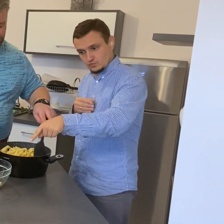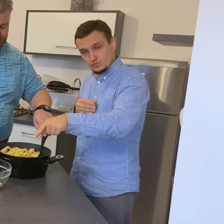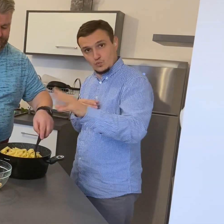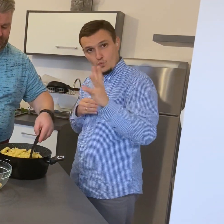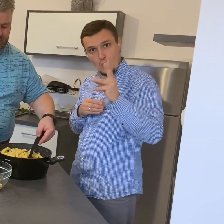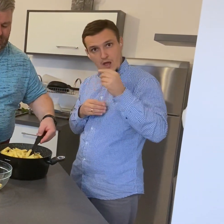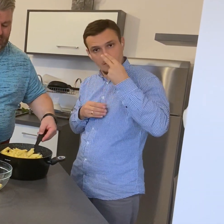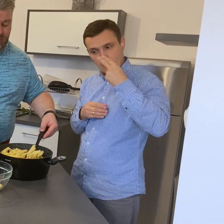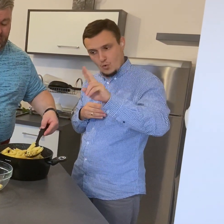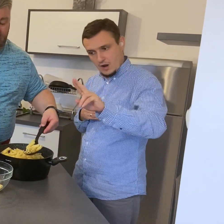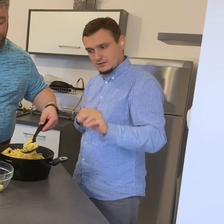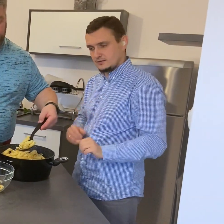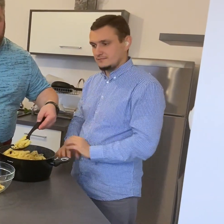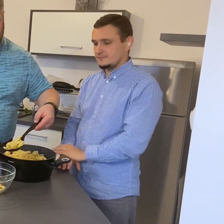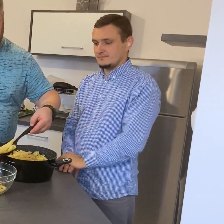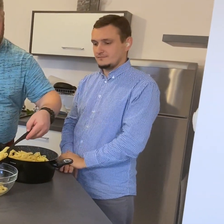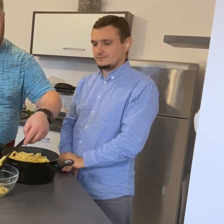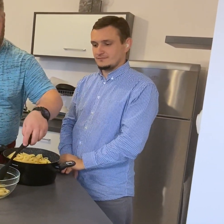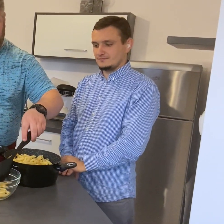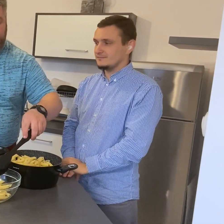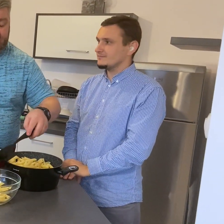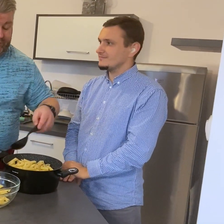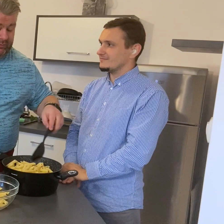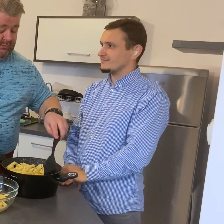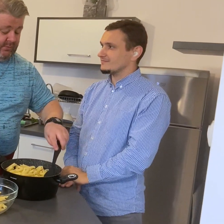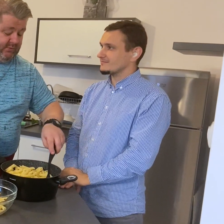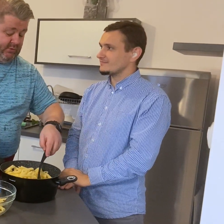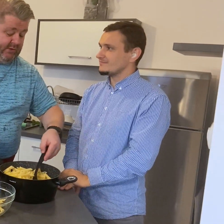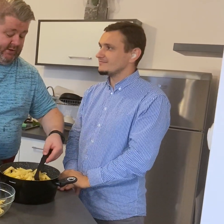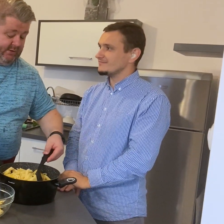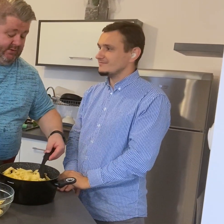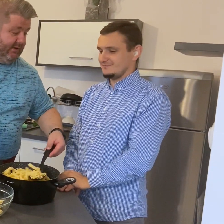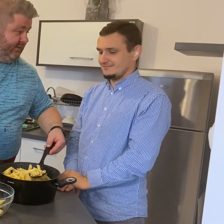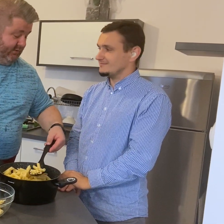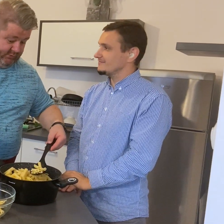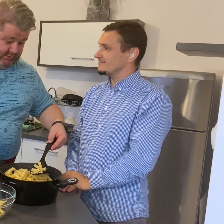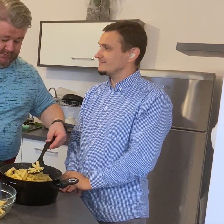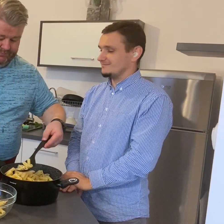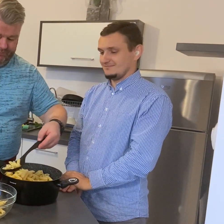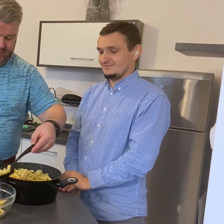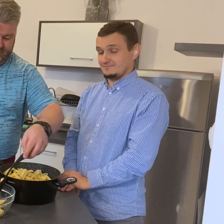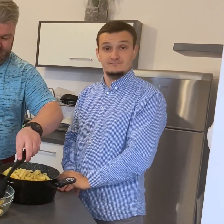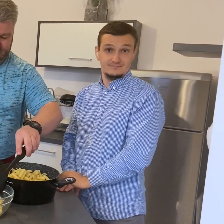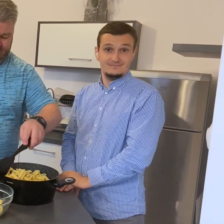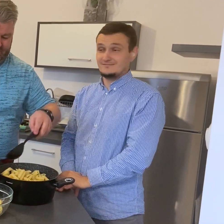No, w ogóle możemy zrobić to w taki sposób, że będzie to danie dla całej rodziny, w takiej misce.